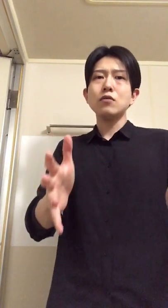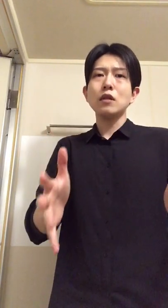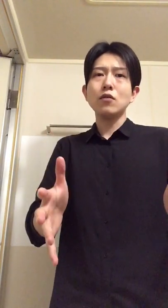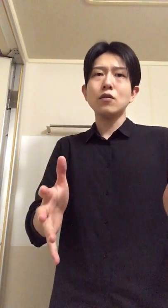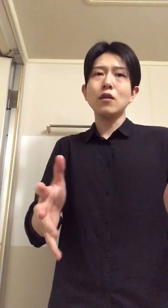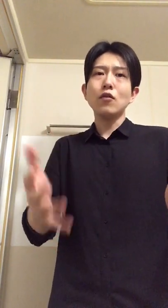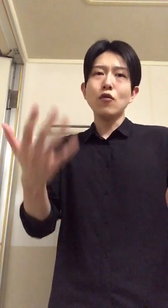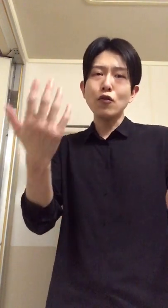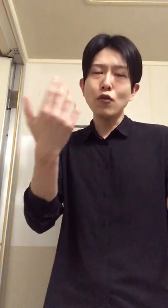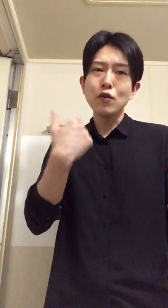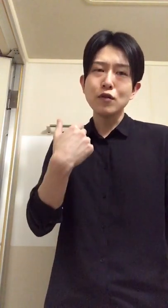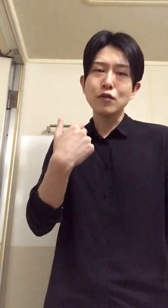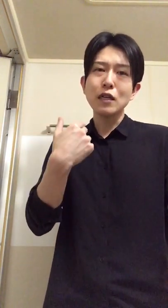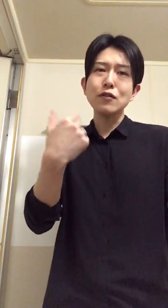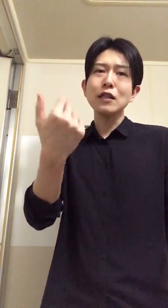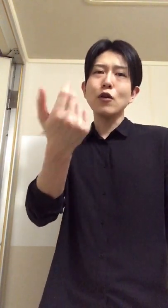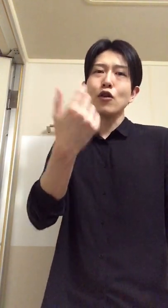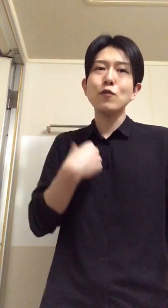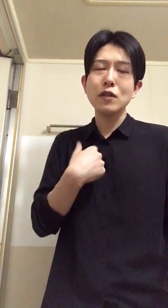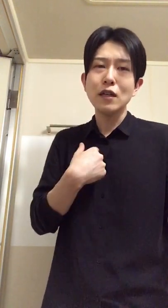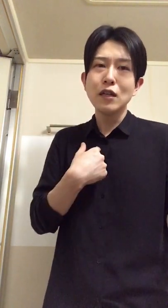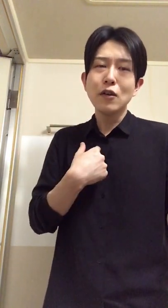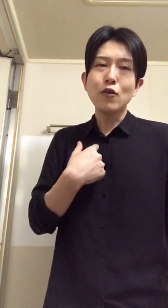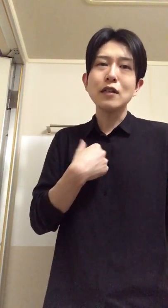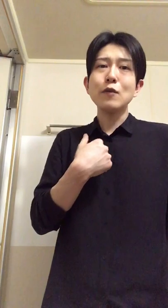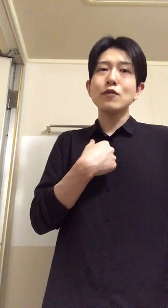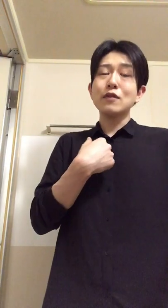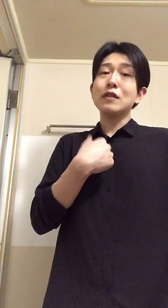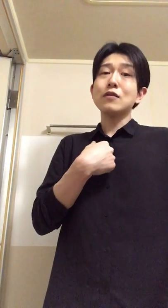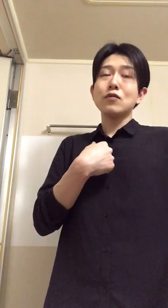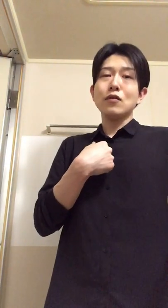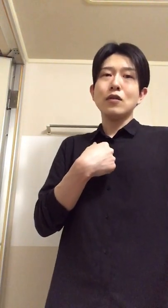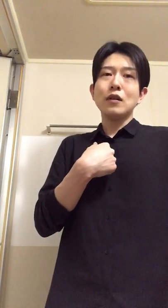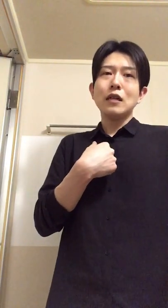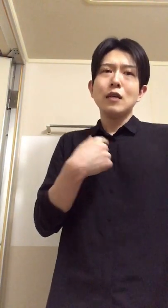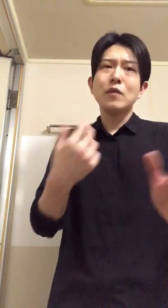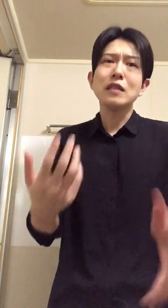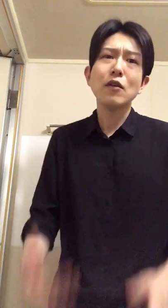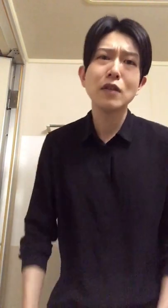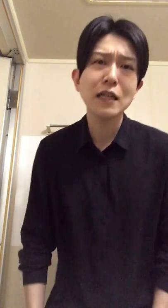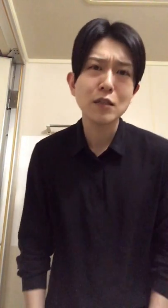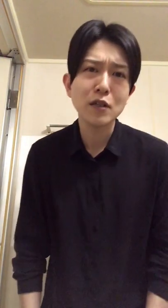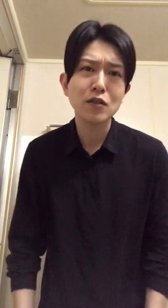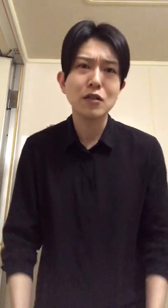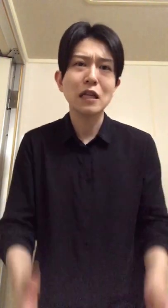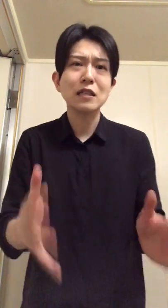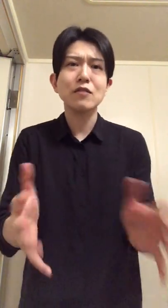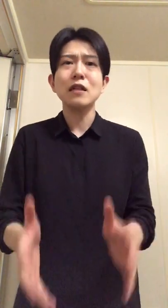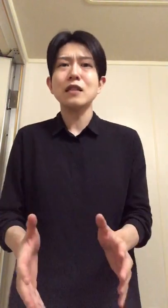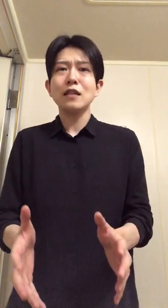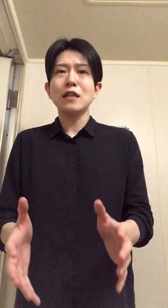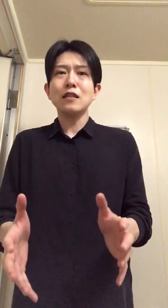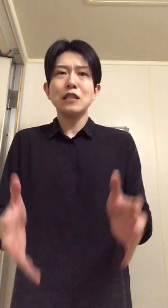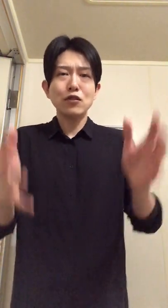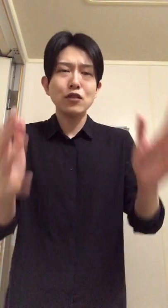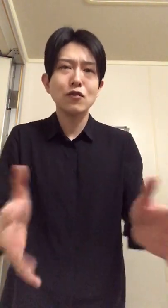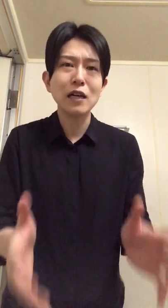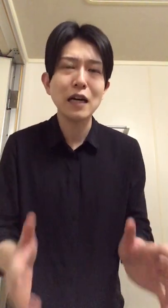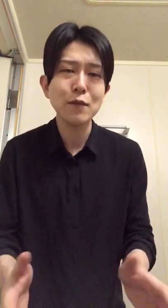するけどだから俺逆になんか俺もね俺が多分なんつうの皆さんお願いします助けてくださいって一緒に世の中変え